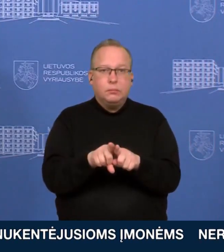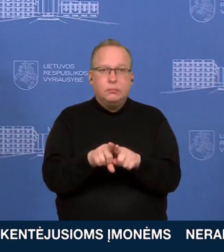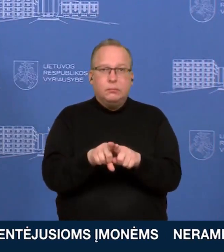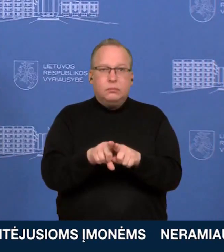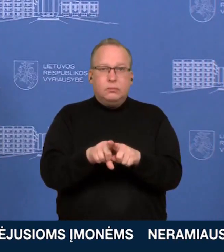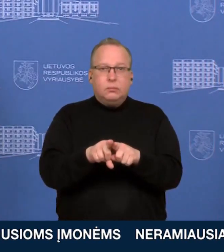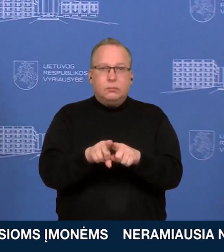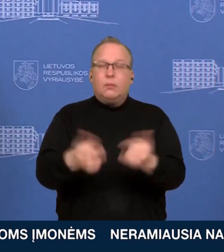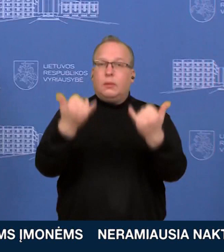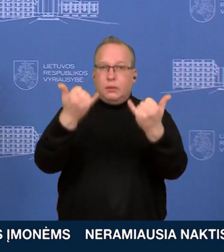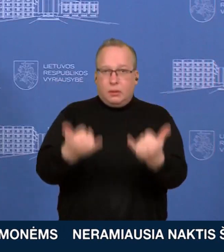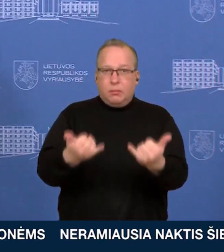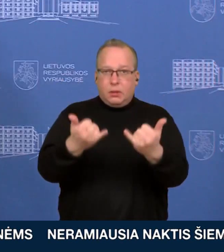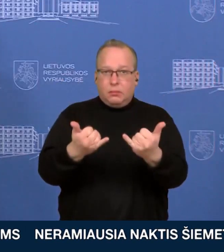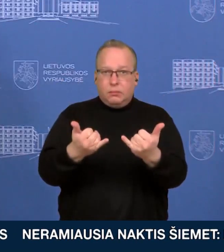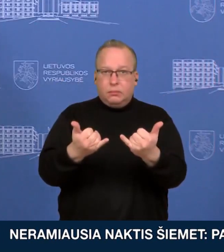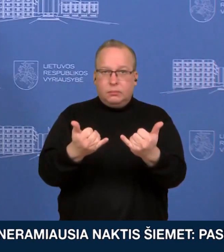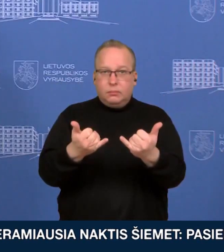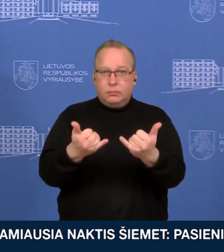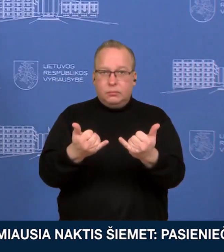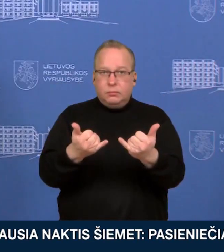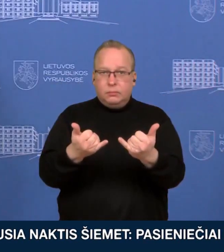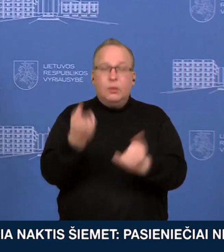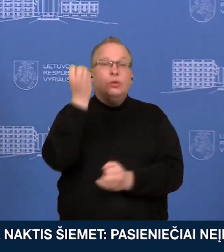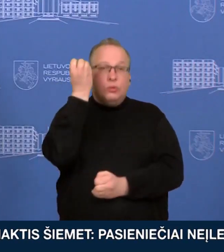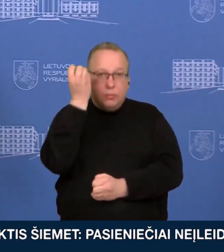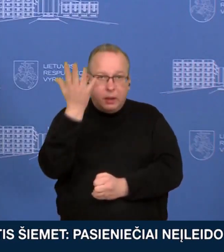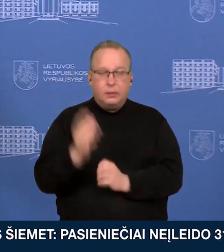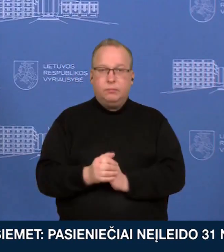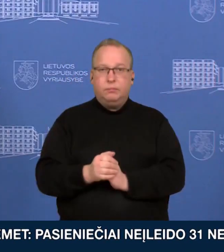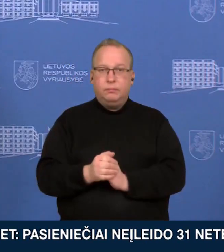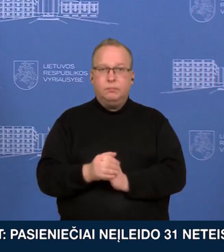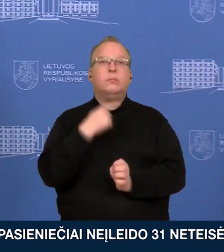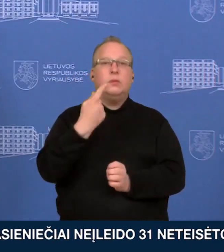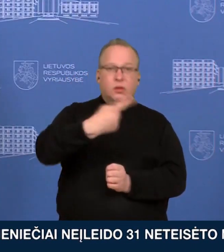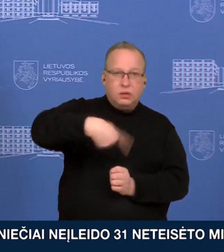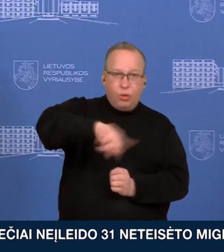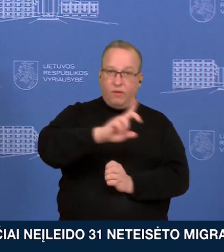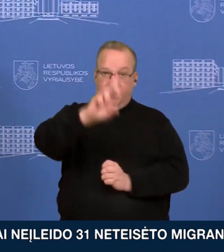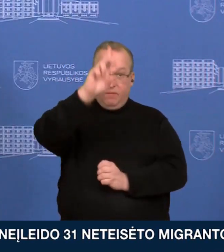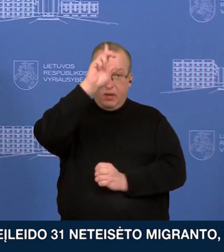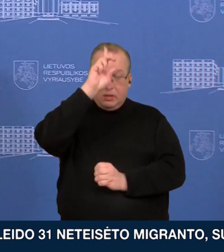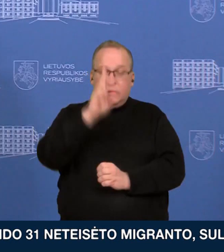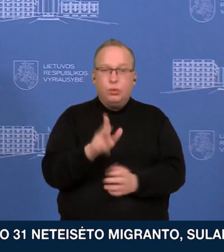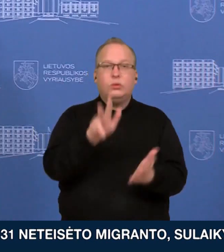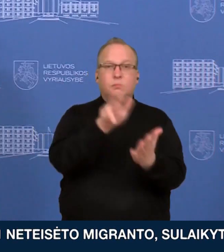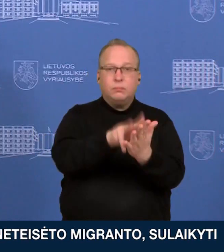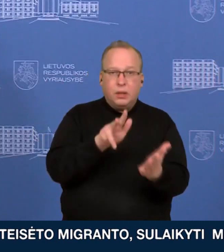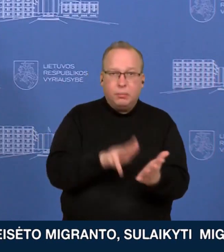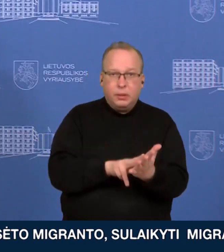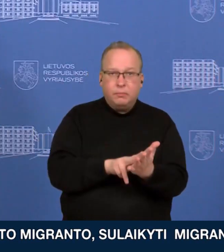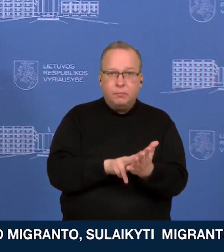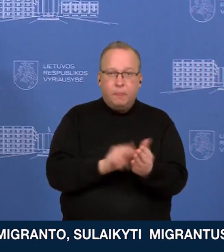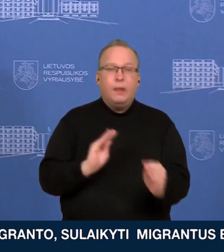dabar suprantame, kad daugelis valstybių narių prieėmė sprendimą didinti